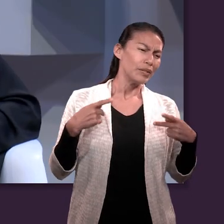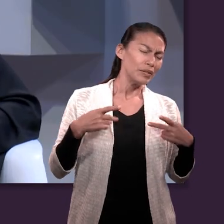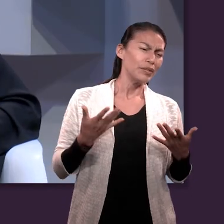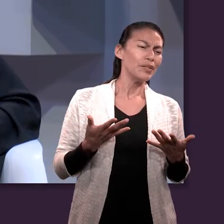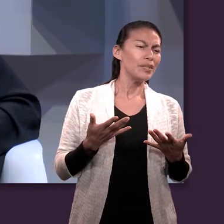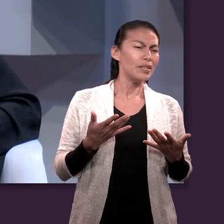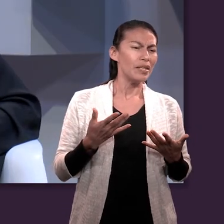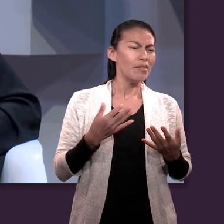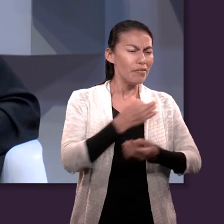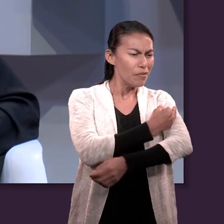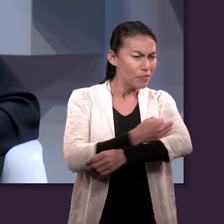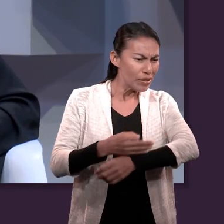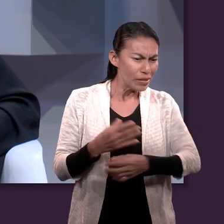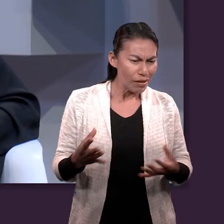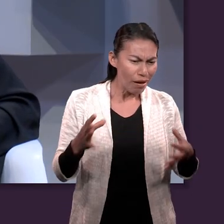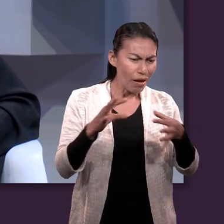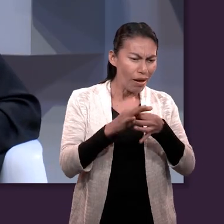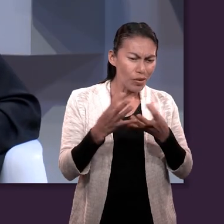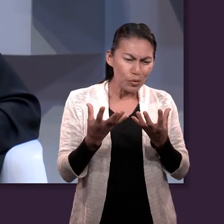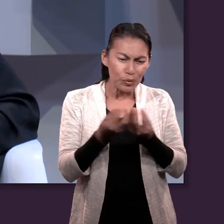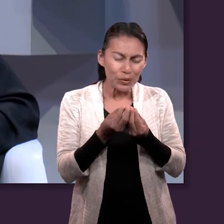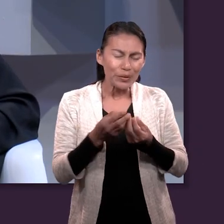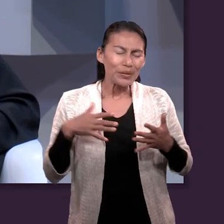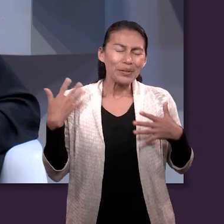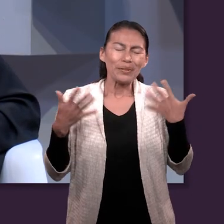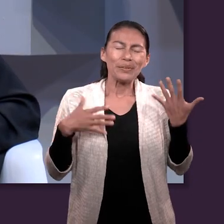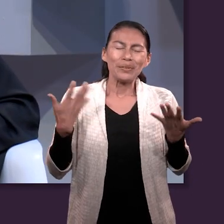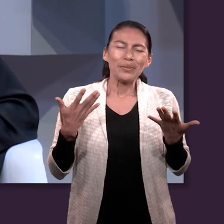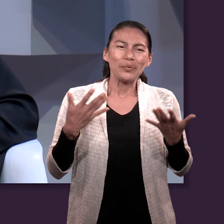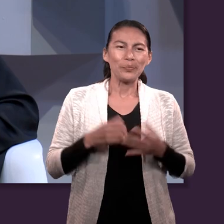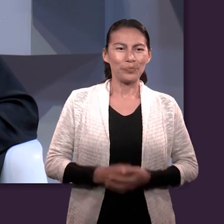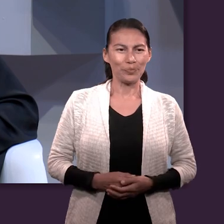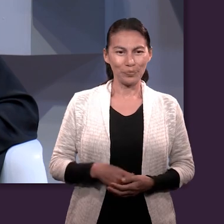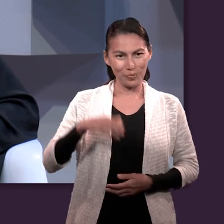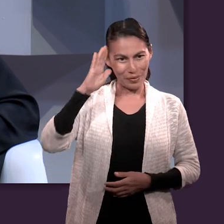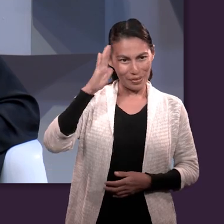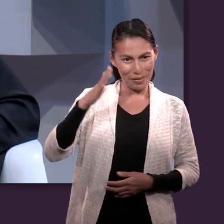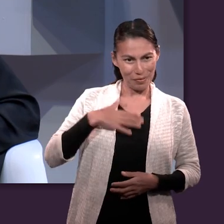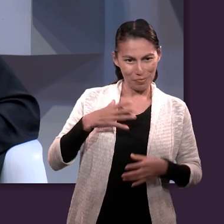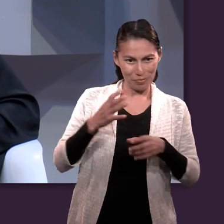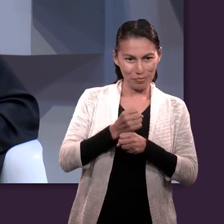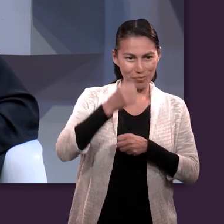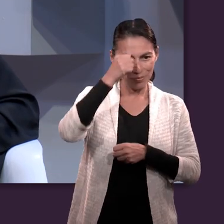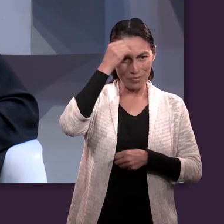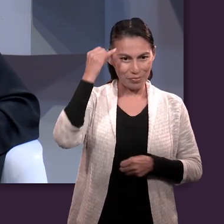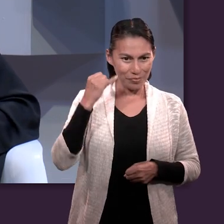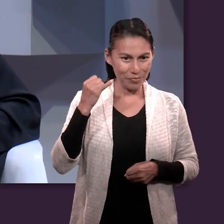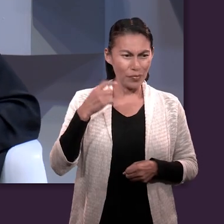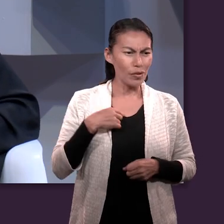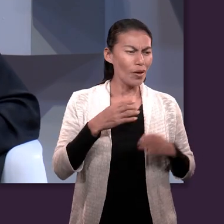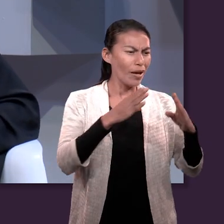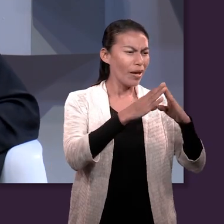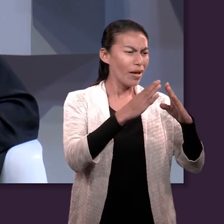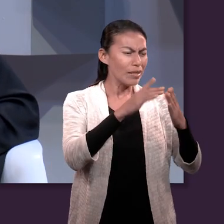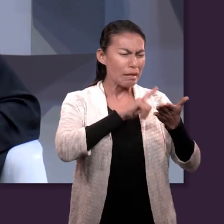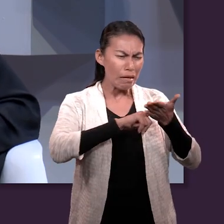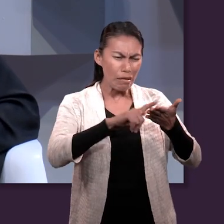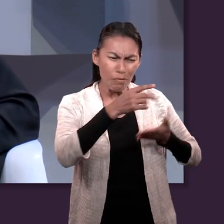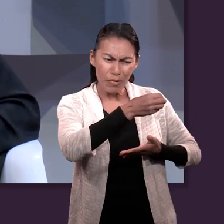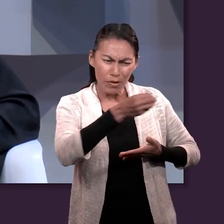es Araí y una de las cosas que me trae mucha calma es llegar a mi casa y ver todo limpio y ordenado. Estas son cosas que me traen